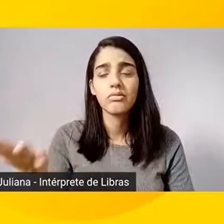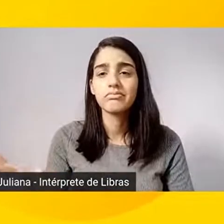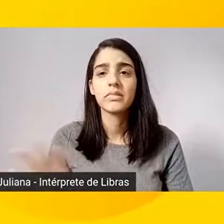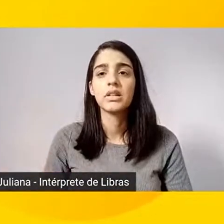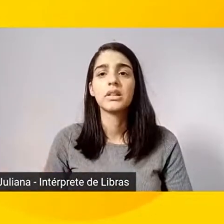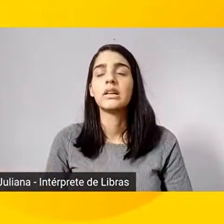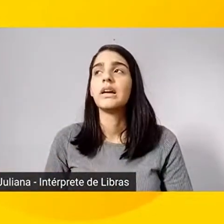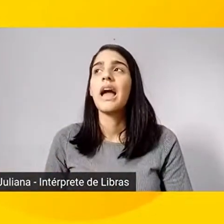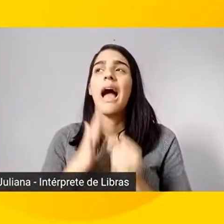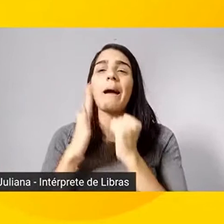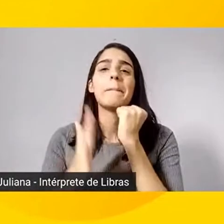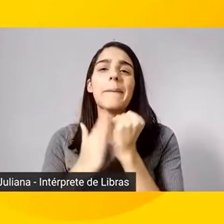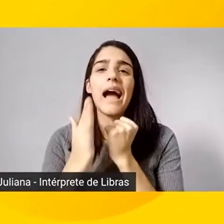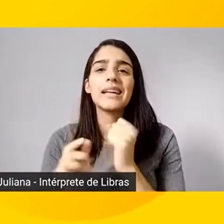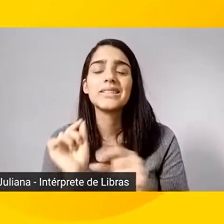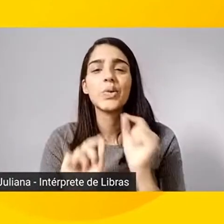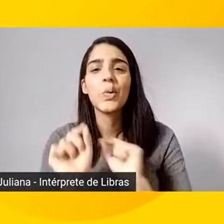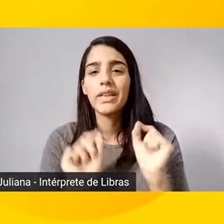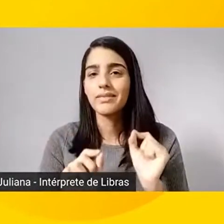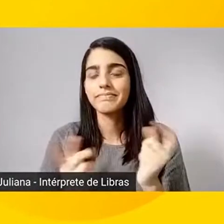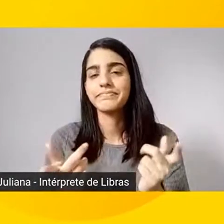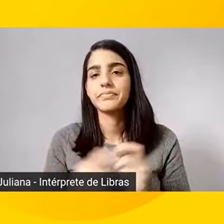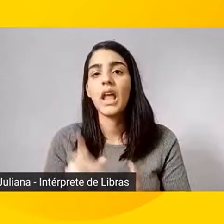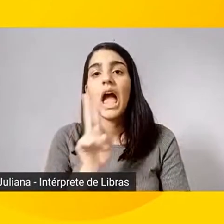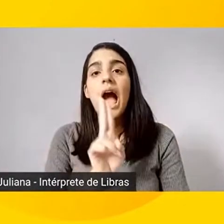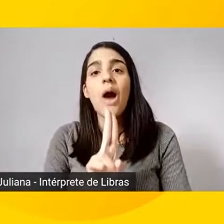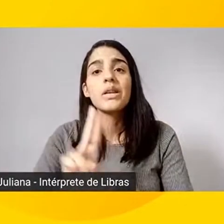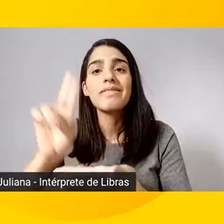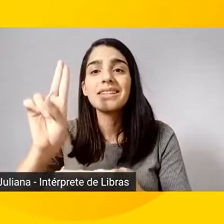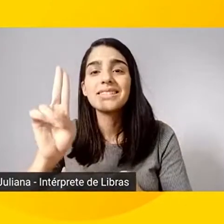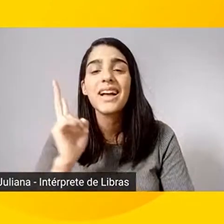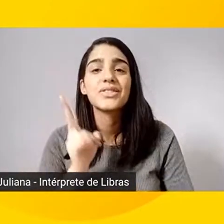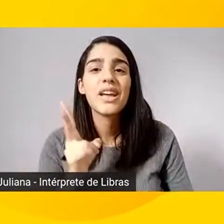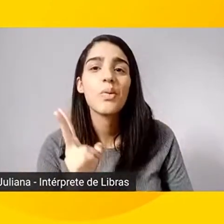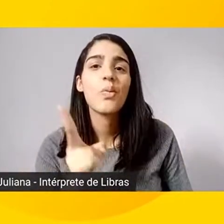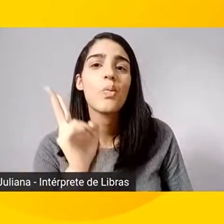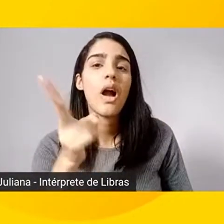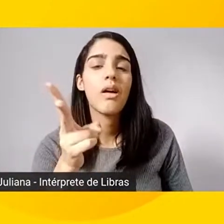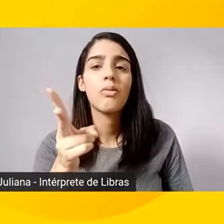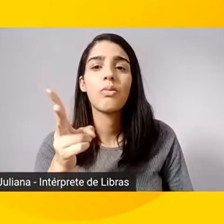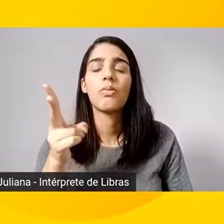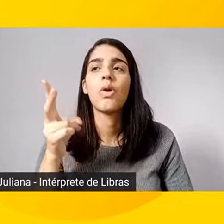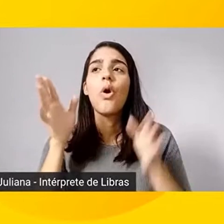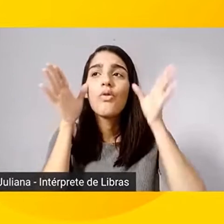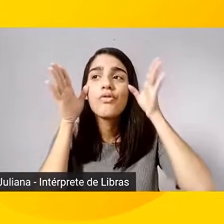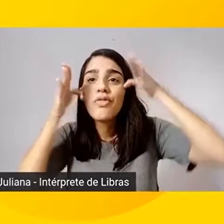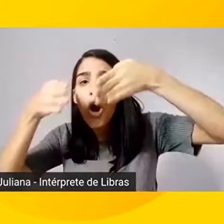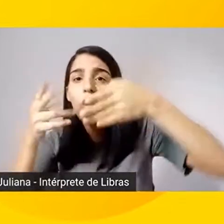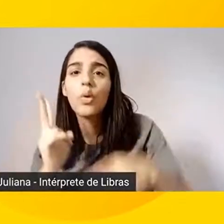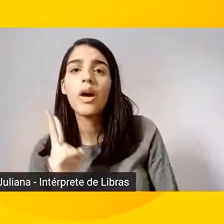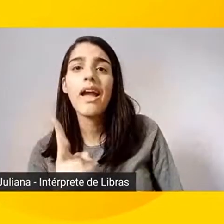Intrinsecamente, o papel da universidade é o mesmo. Ela vai se adaptando à mudança de tempos, mas ela